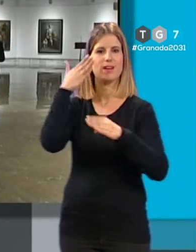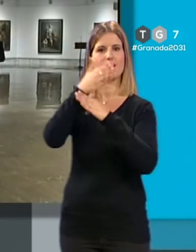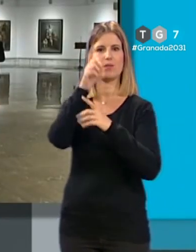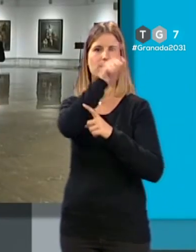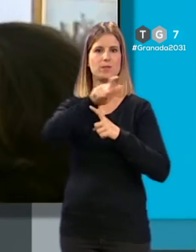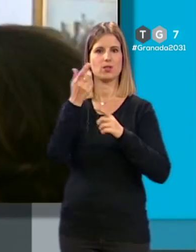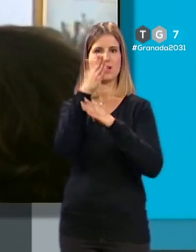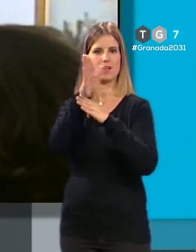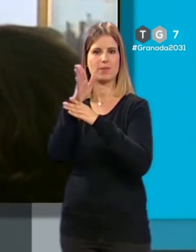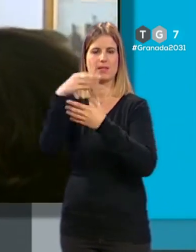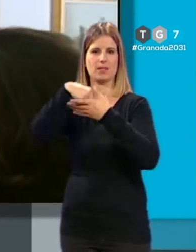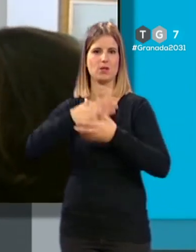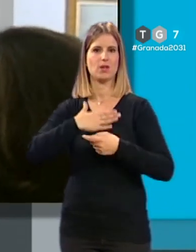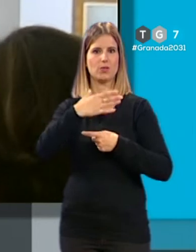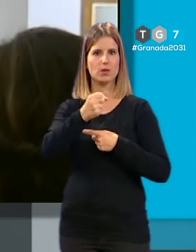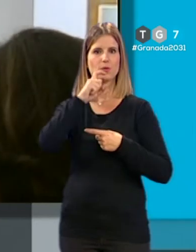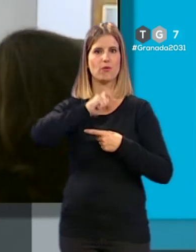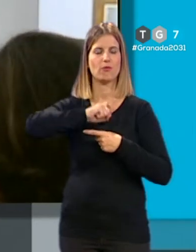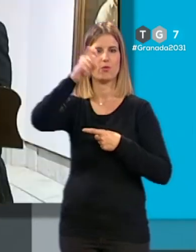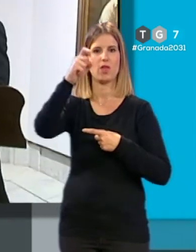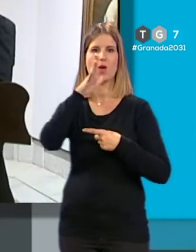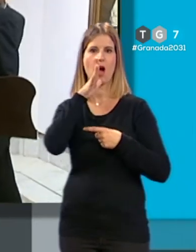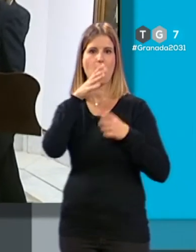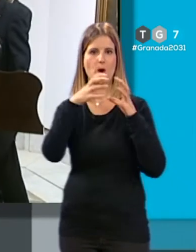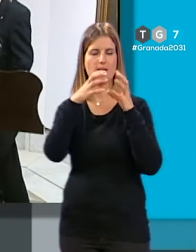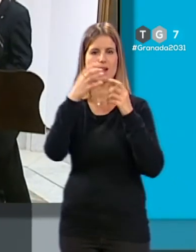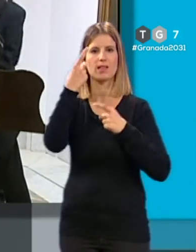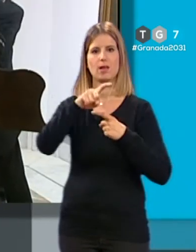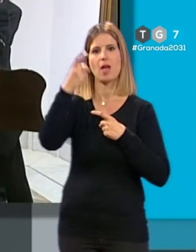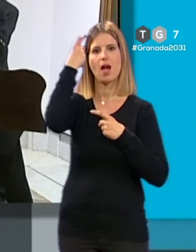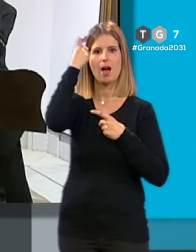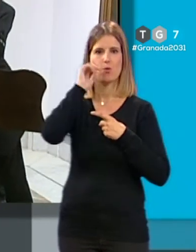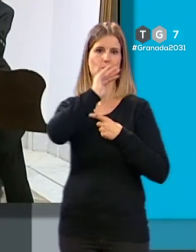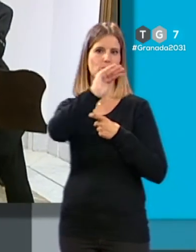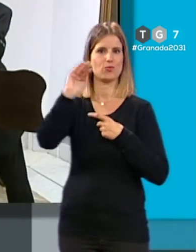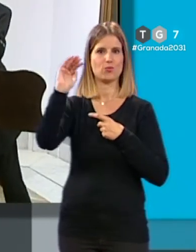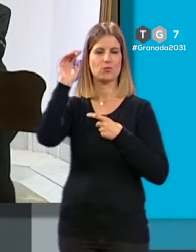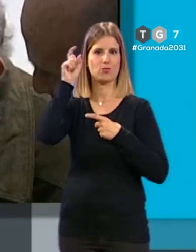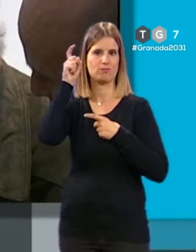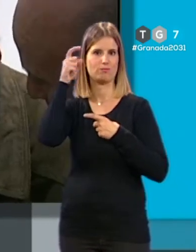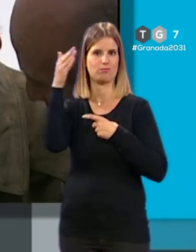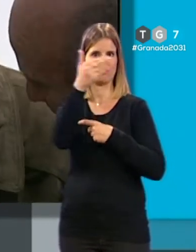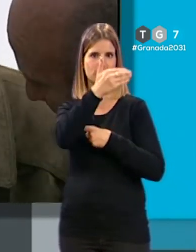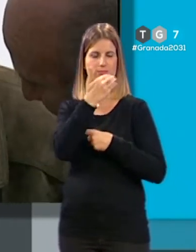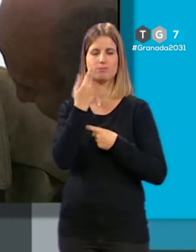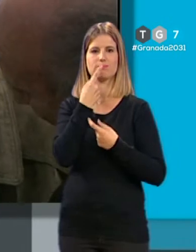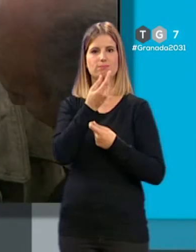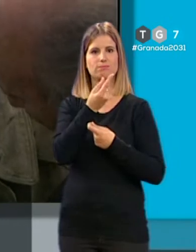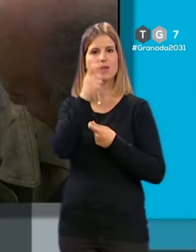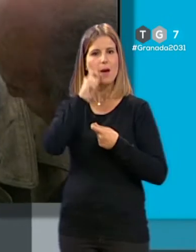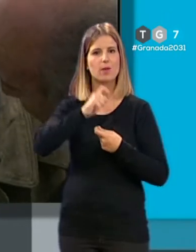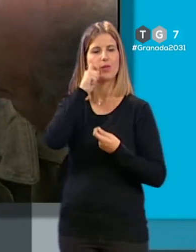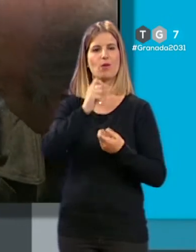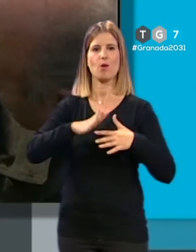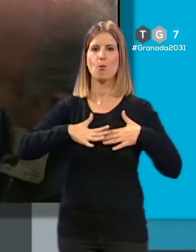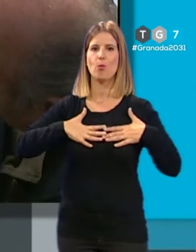representantes del consistorio de la Fundación Agua Granada así como de alumnos del propio maestro quien se le apreció muy emocionado al poder recibir